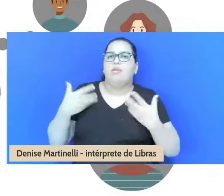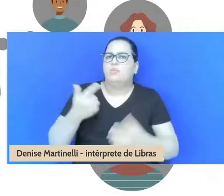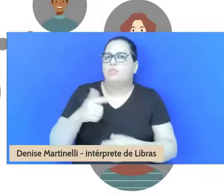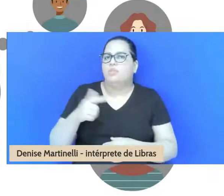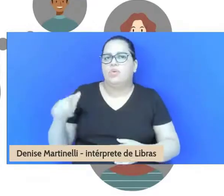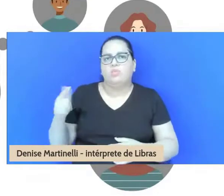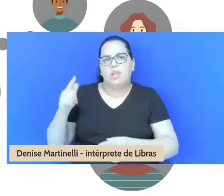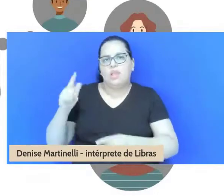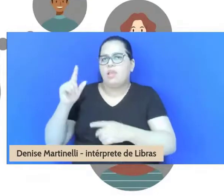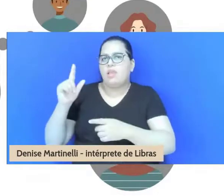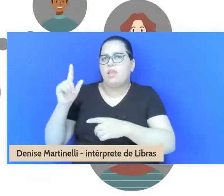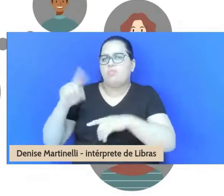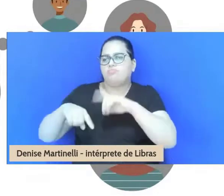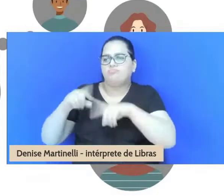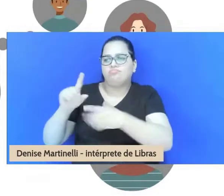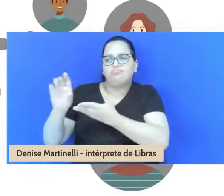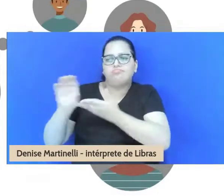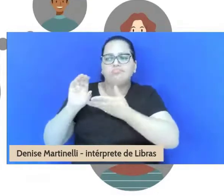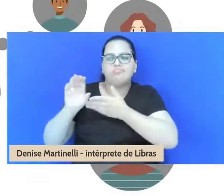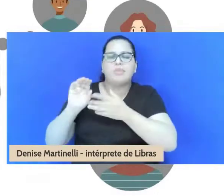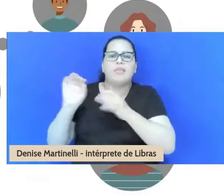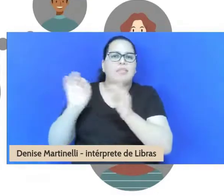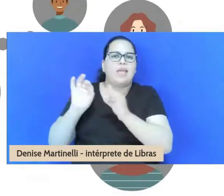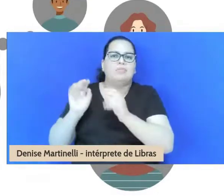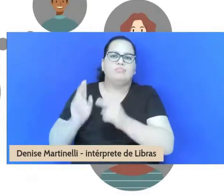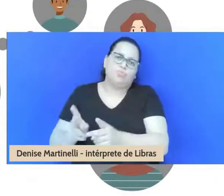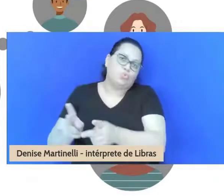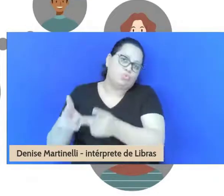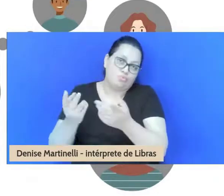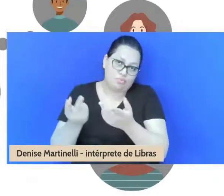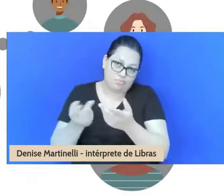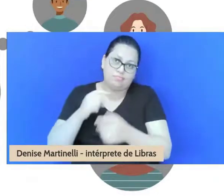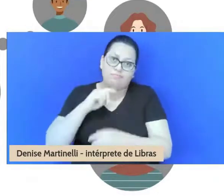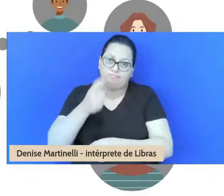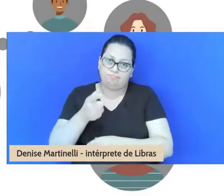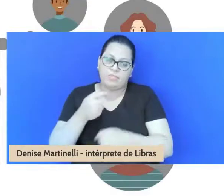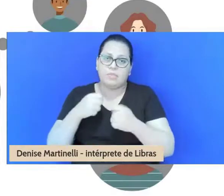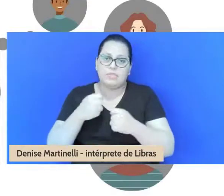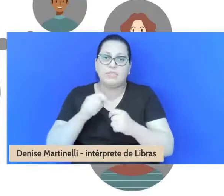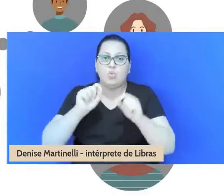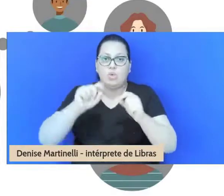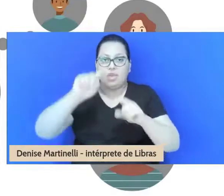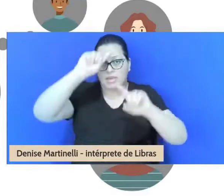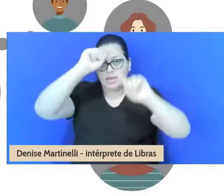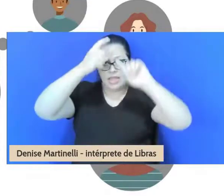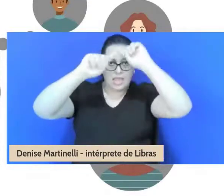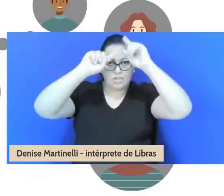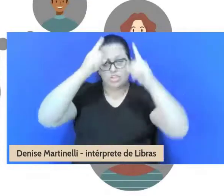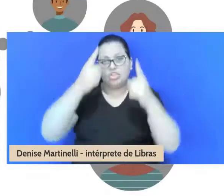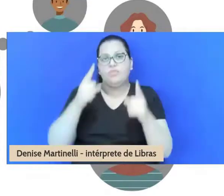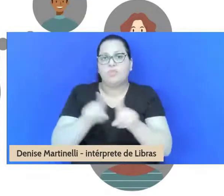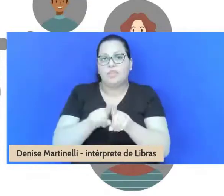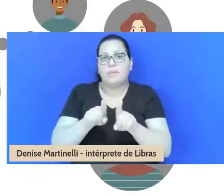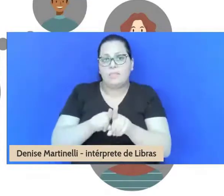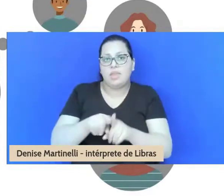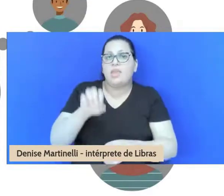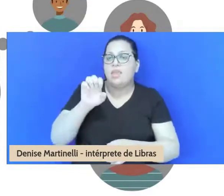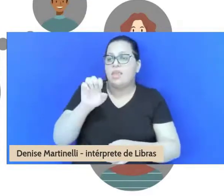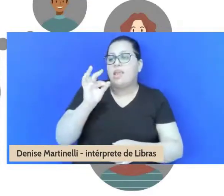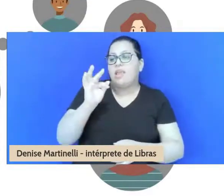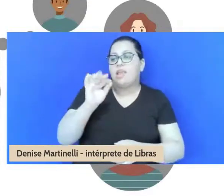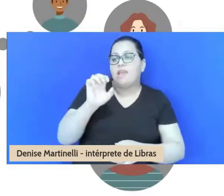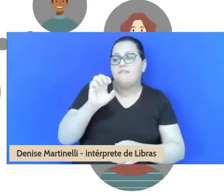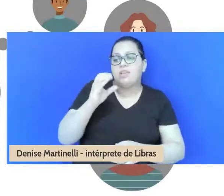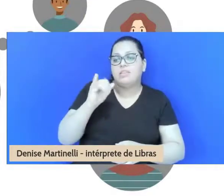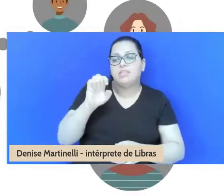criativos e eficientes. Então, a proposta é de encampar o